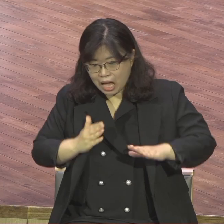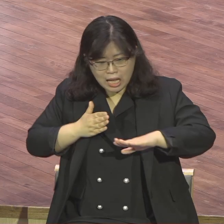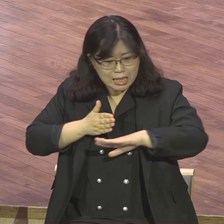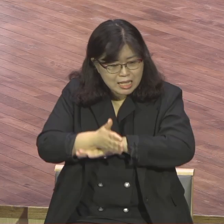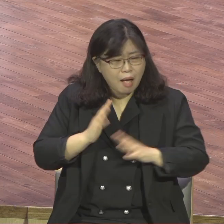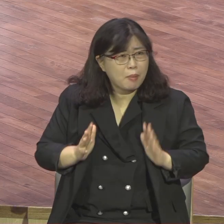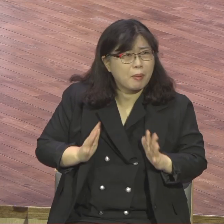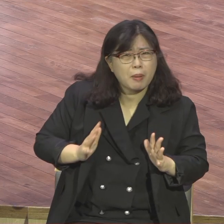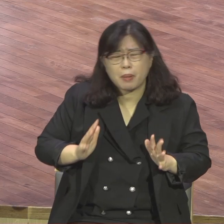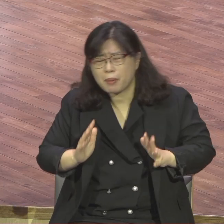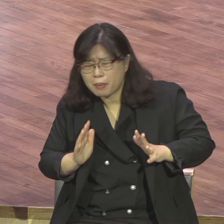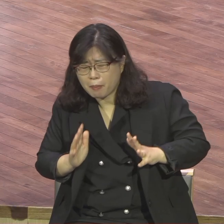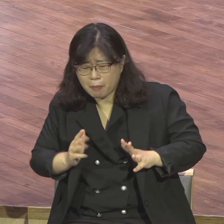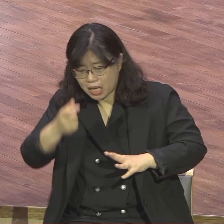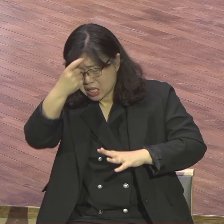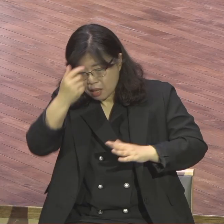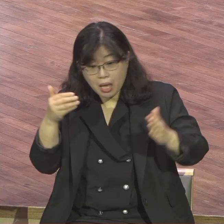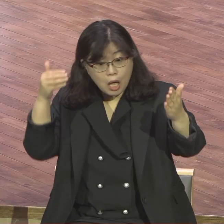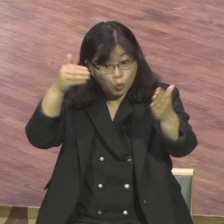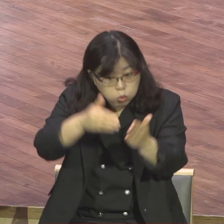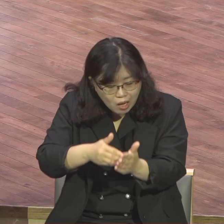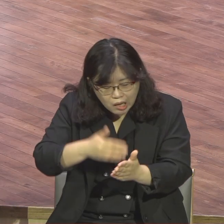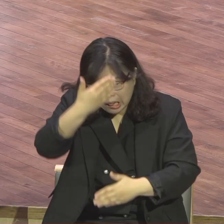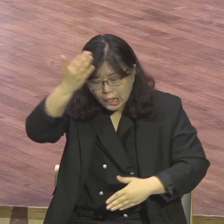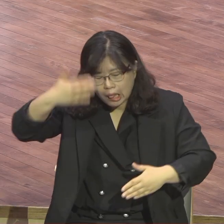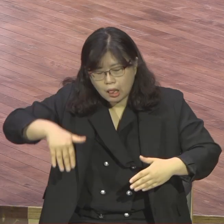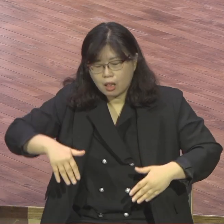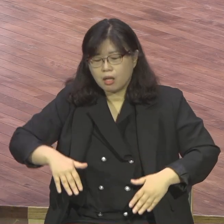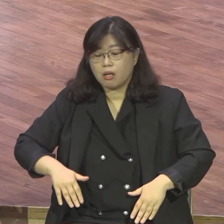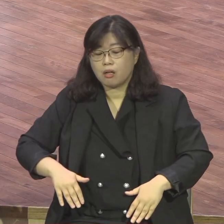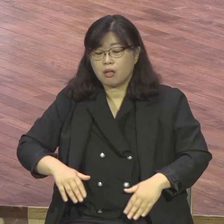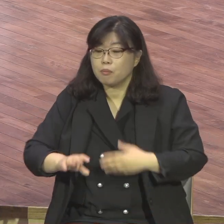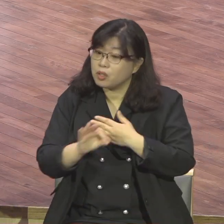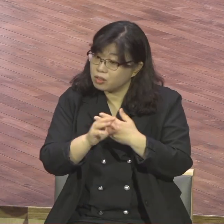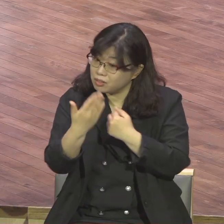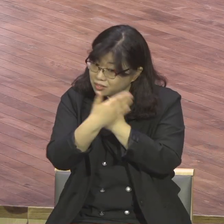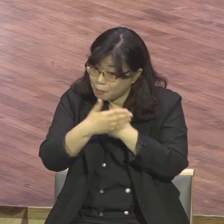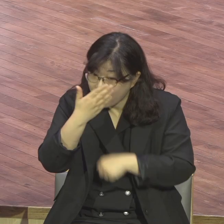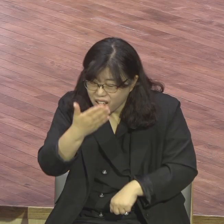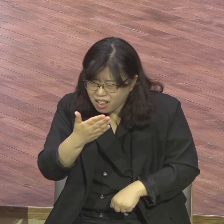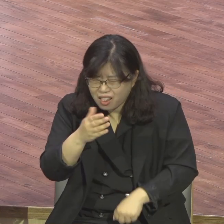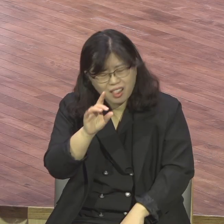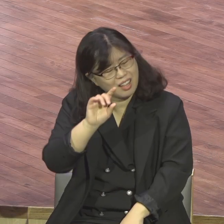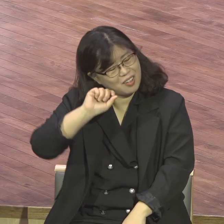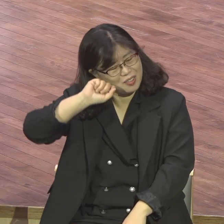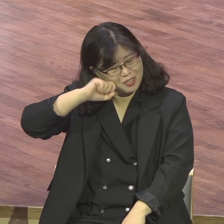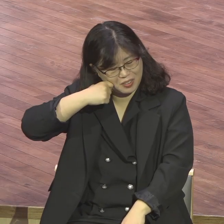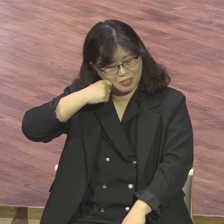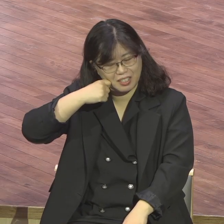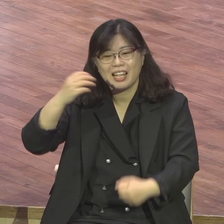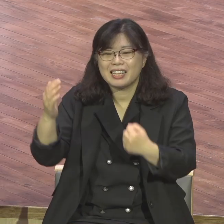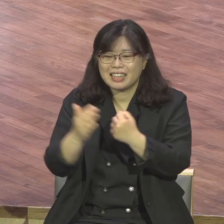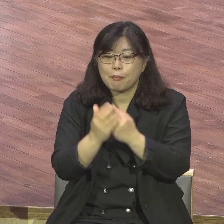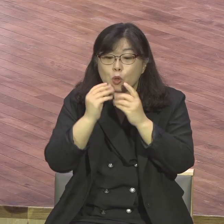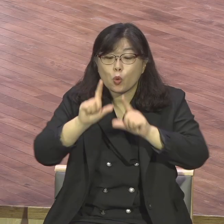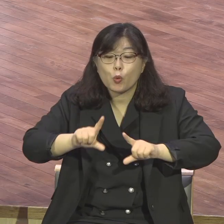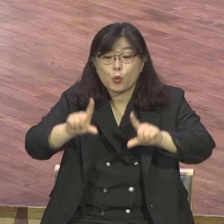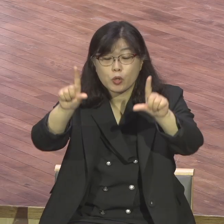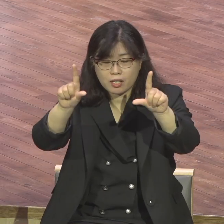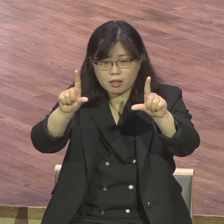중요시해라 오늘 말씀 중에 여운 게 모든 성도들 하나님이 기뻐하시는 영적 예배자로 멋지게